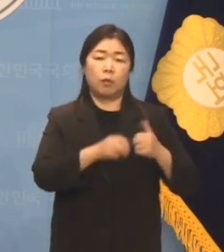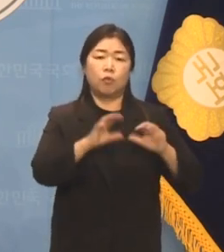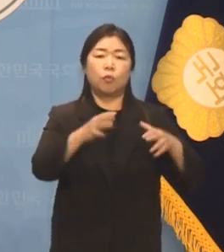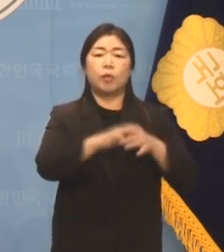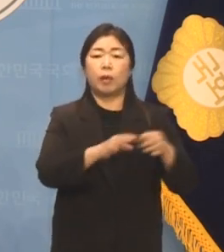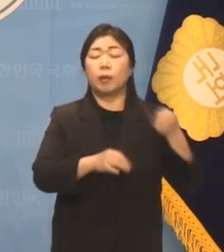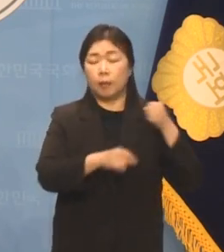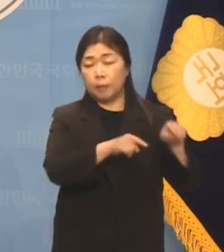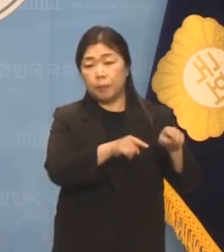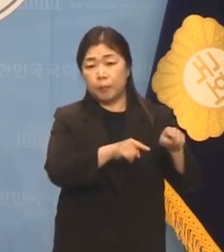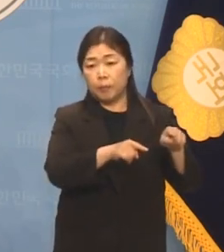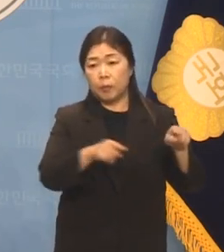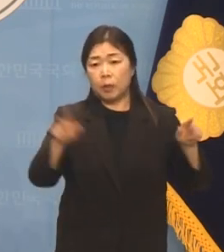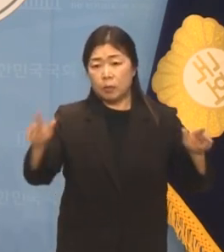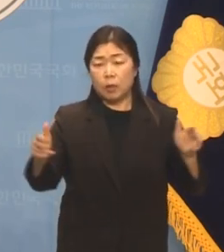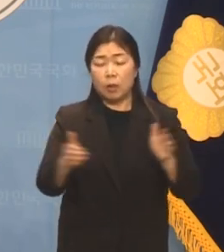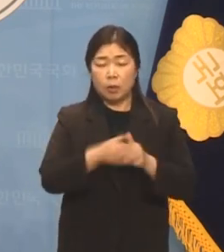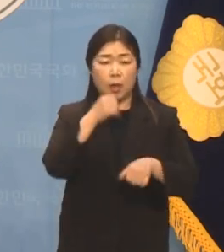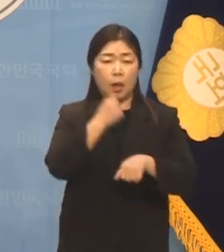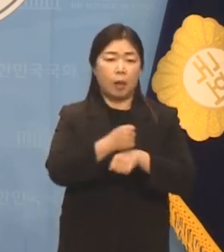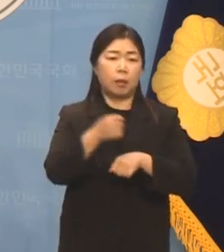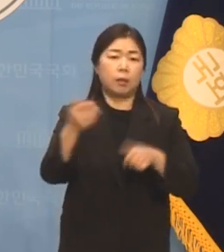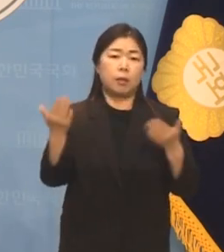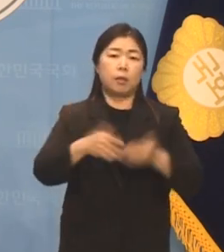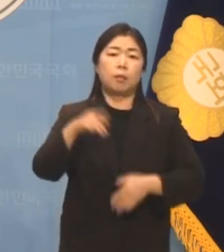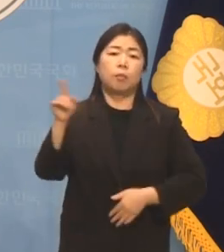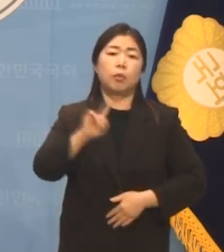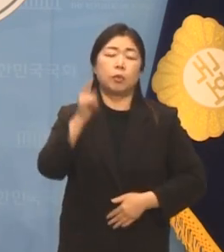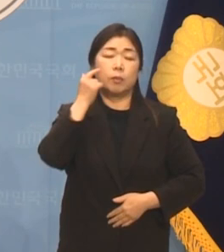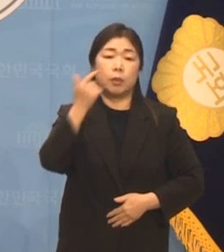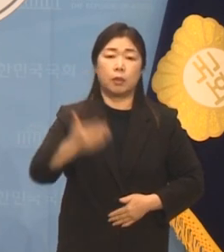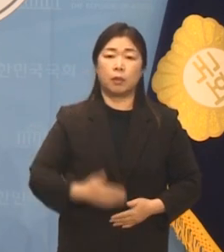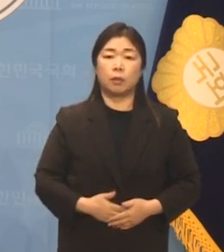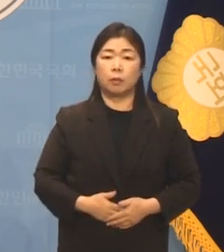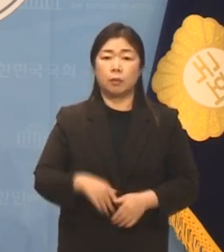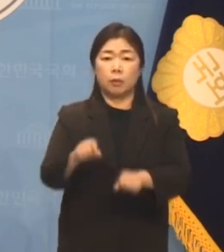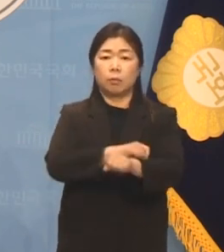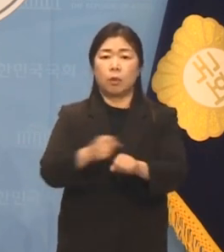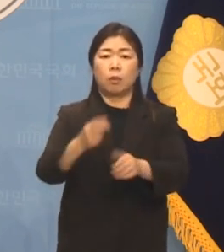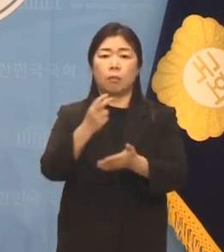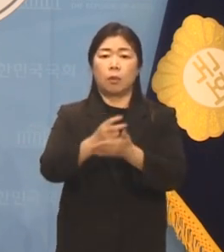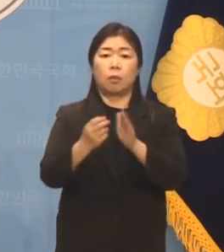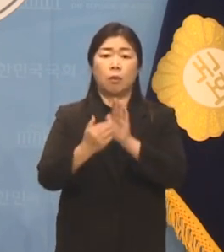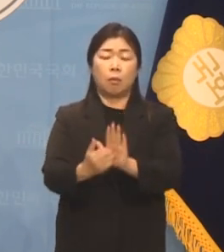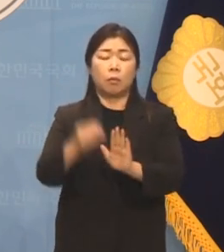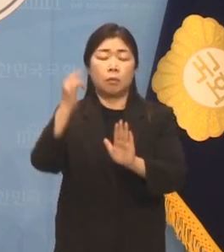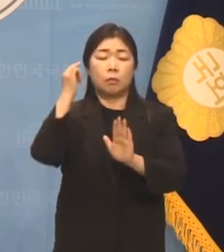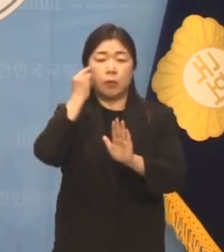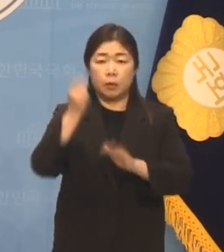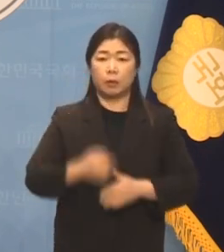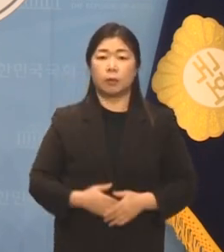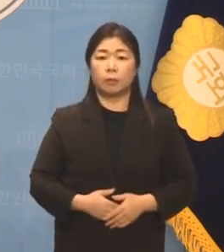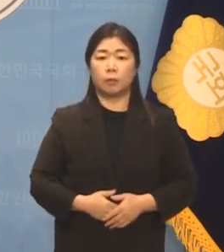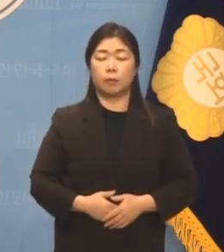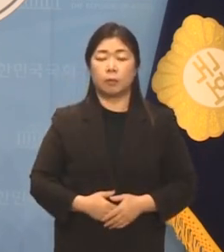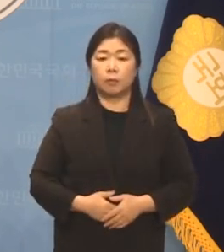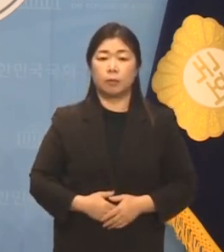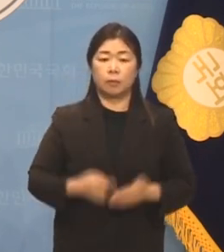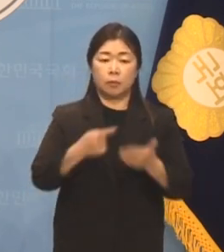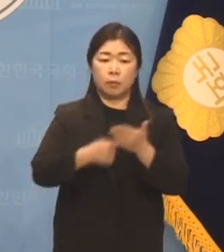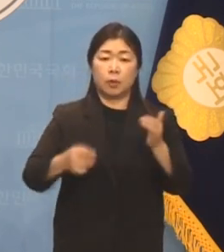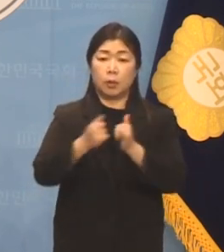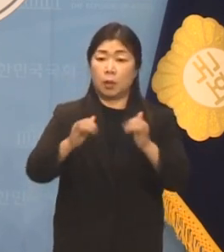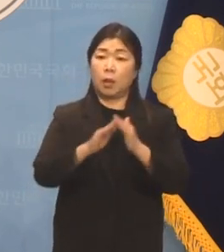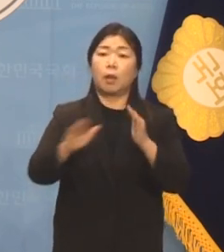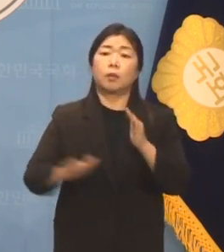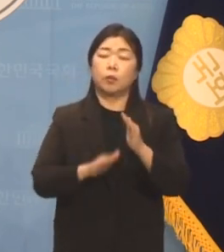지금까지 한 게 뭐가 있다고 끝끝내 특별법을 거부하려는 것입니까 유가족과 국민이